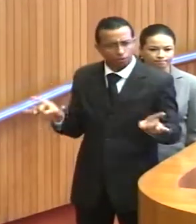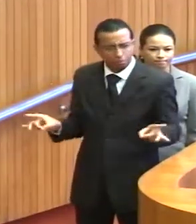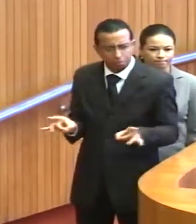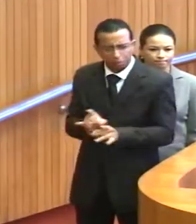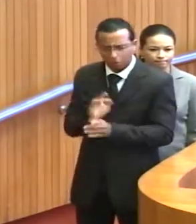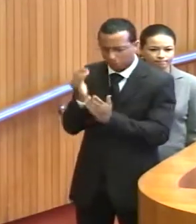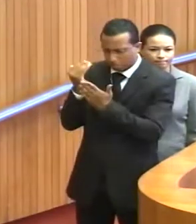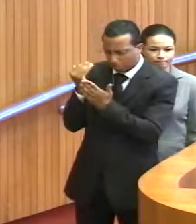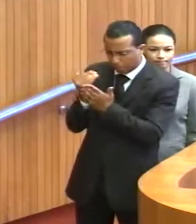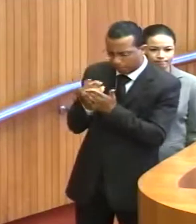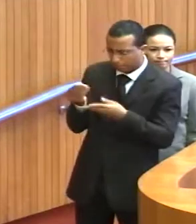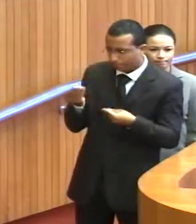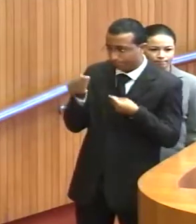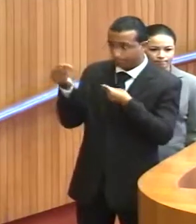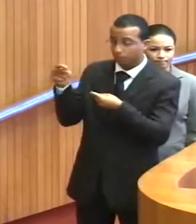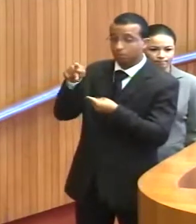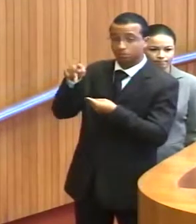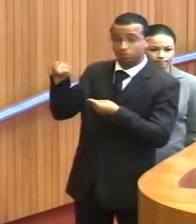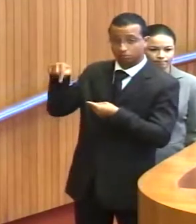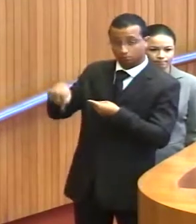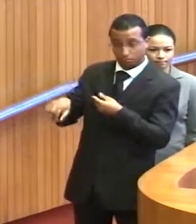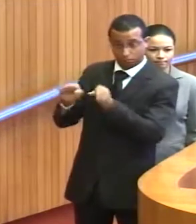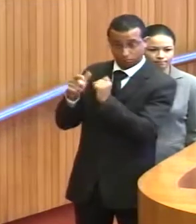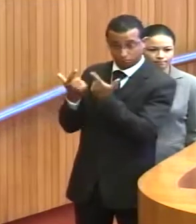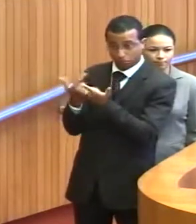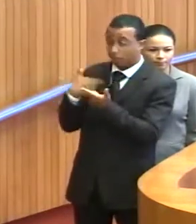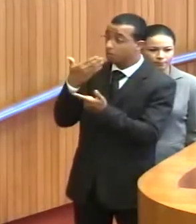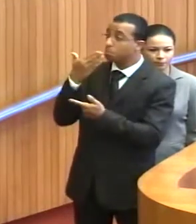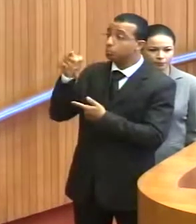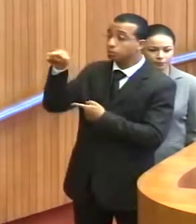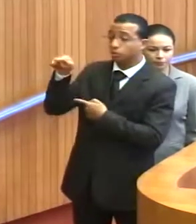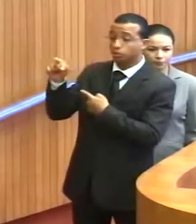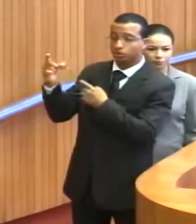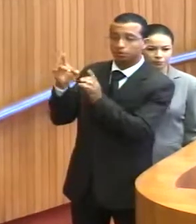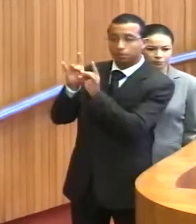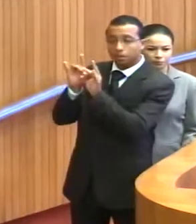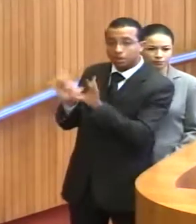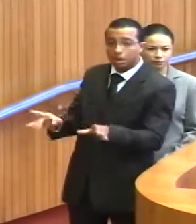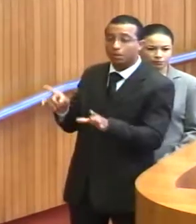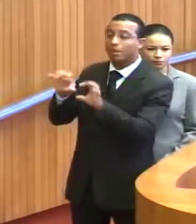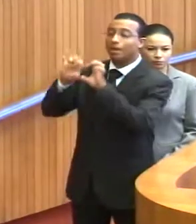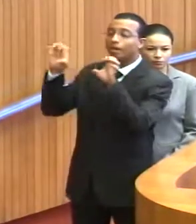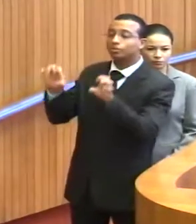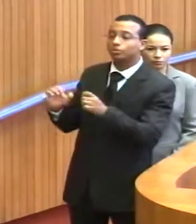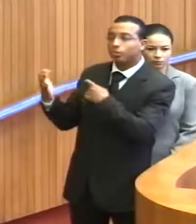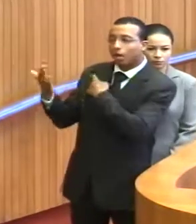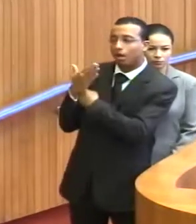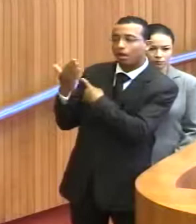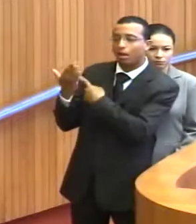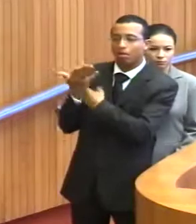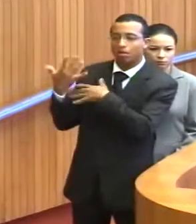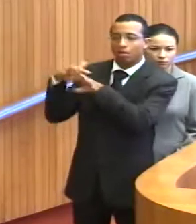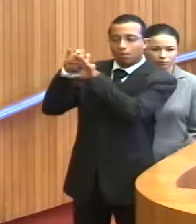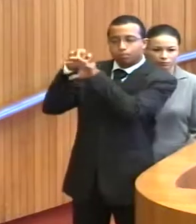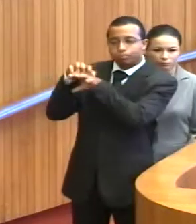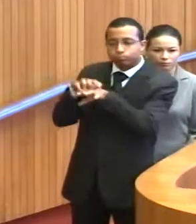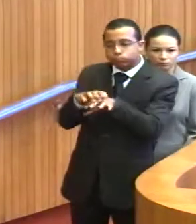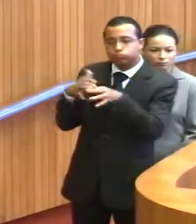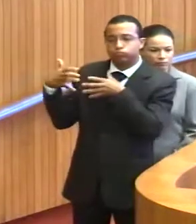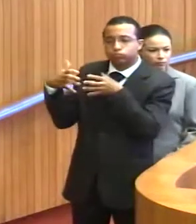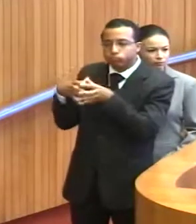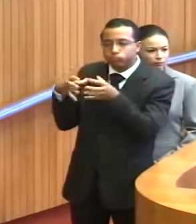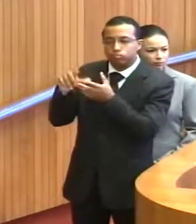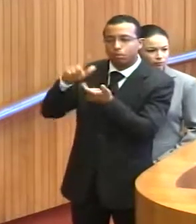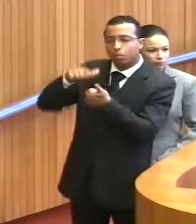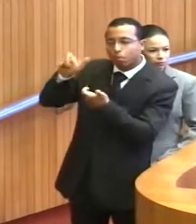encaminhamento à presidência desta Casa, para que possa, na verdade, liberar a estrutura de equipe,